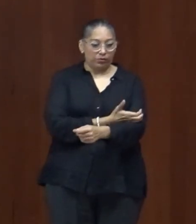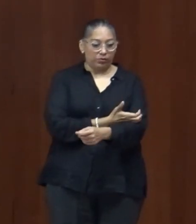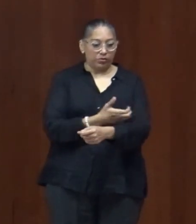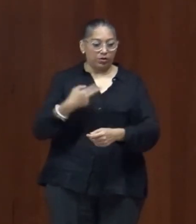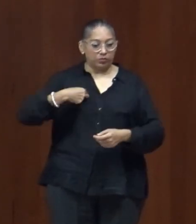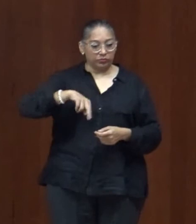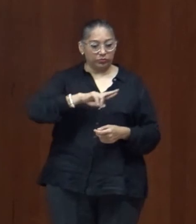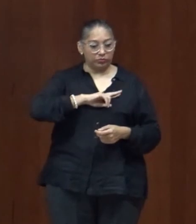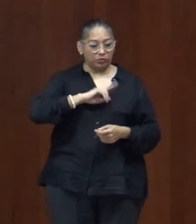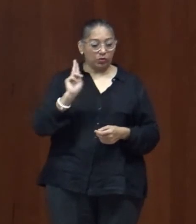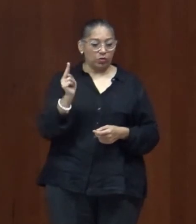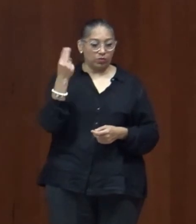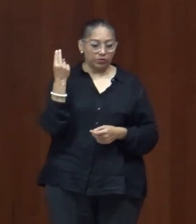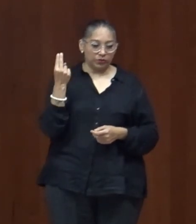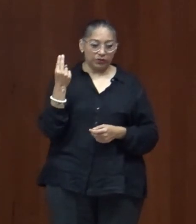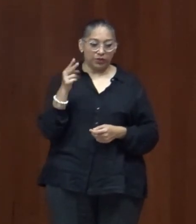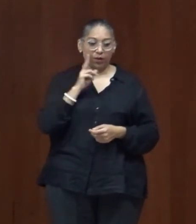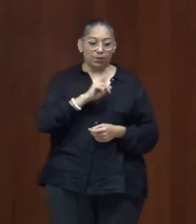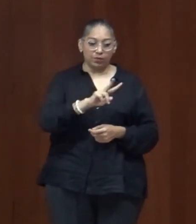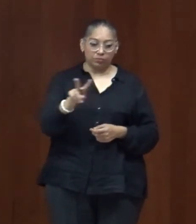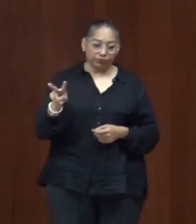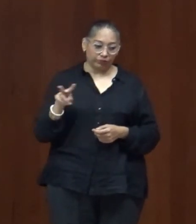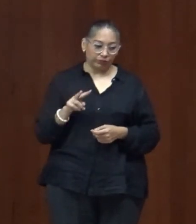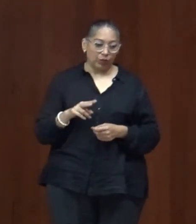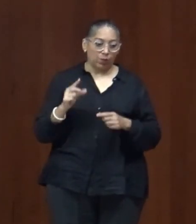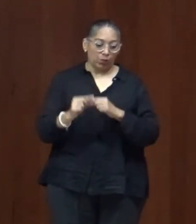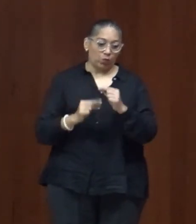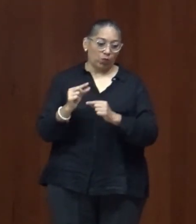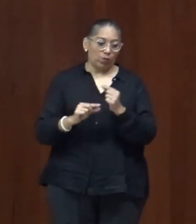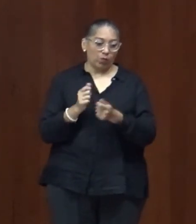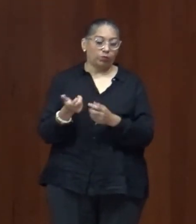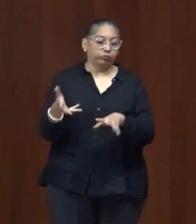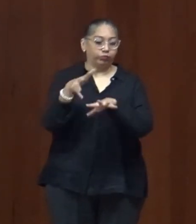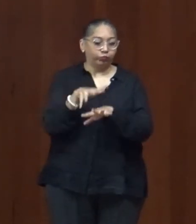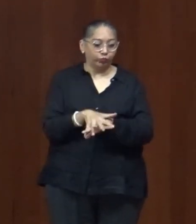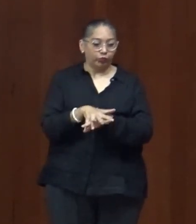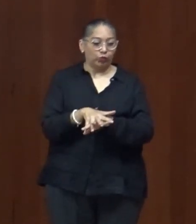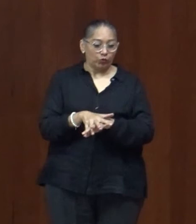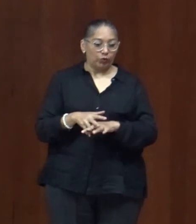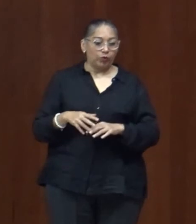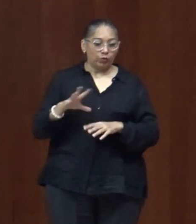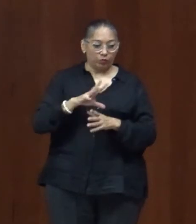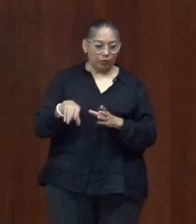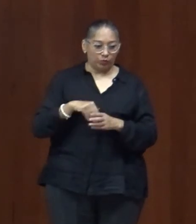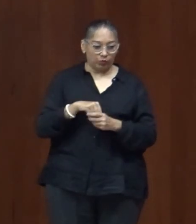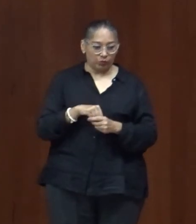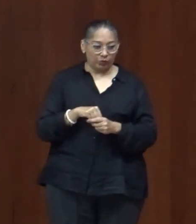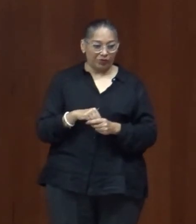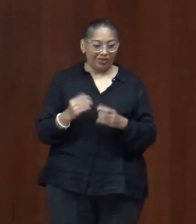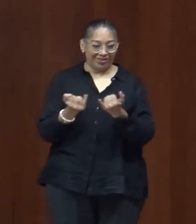facultad para hacer que nuestra comunidad sea más incluyente a la doctora de